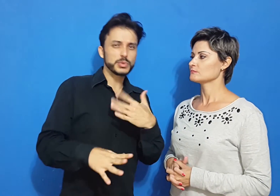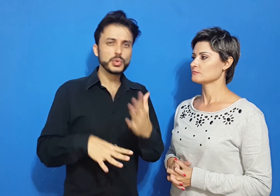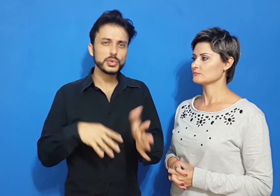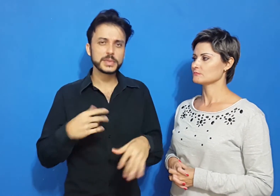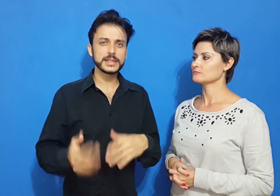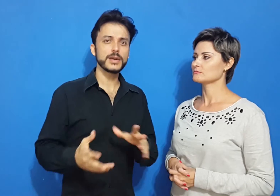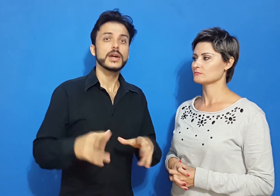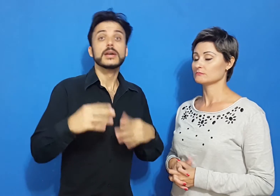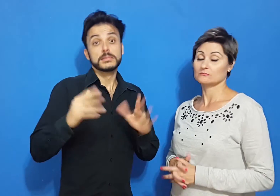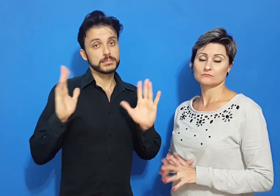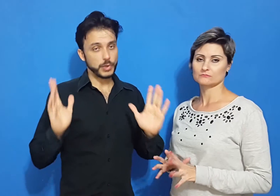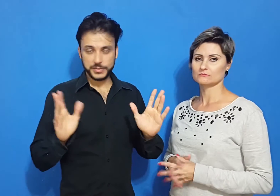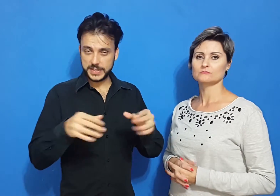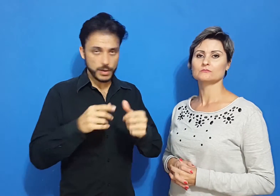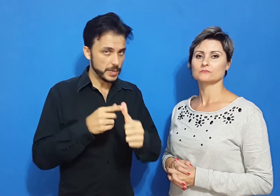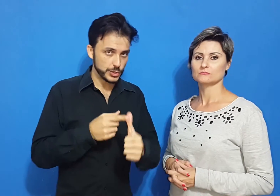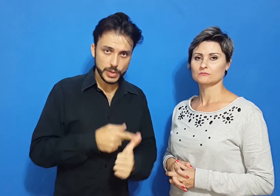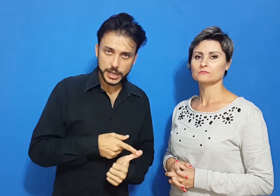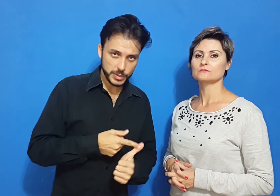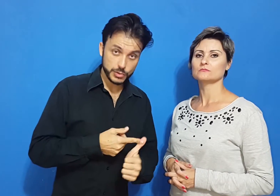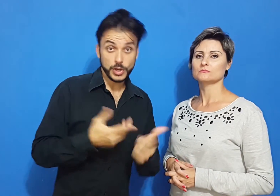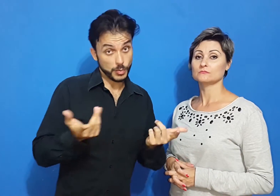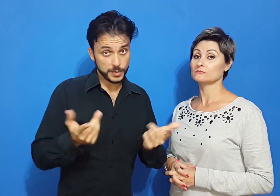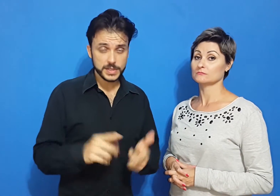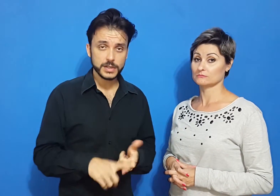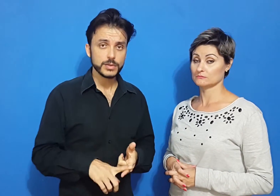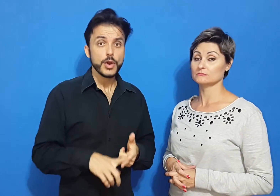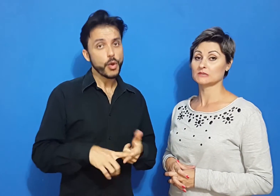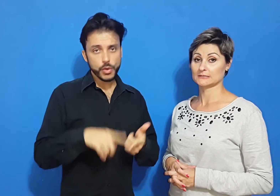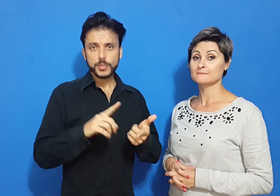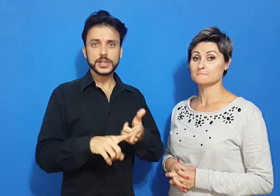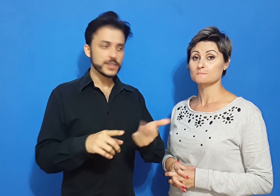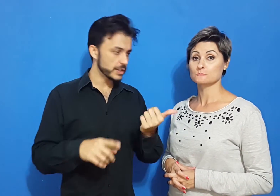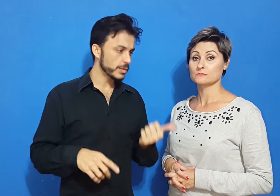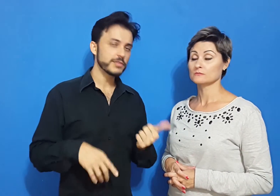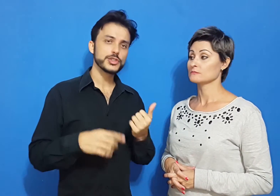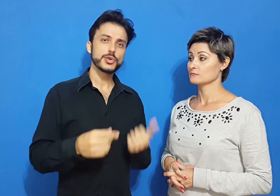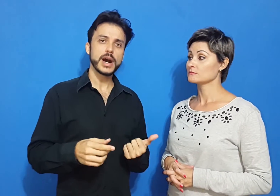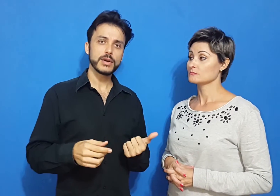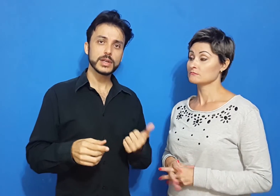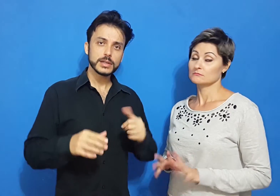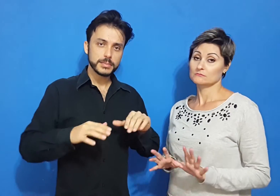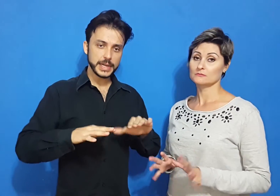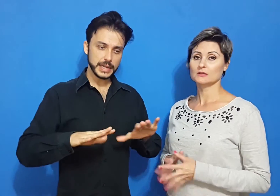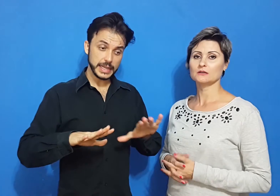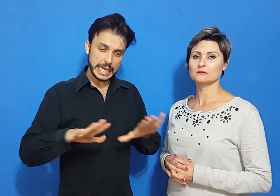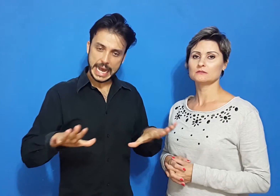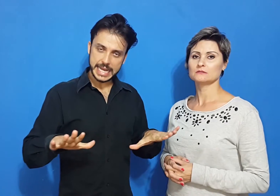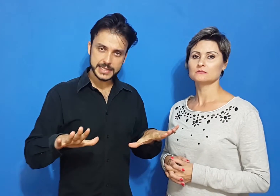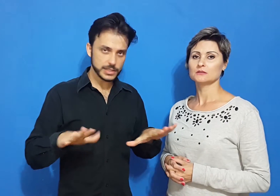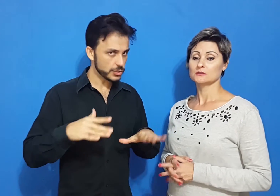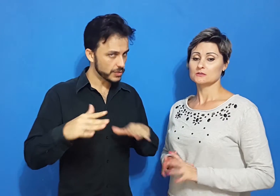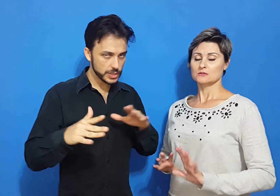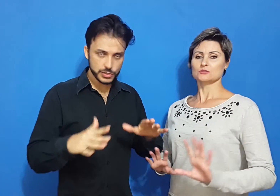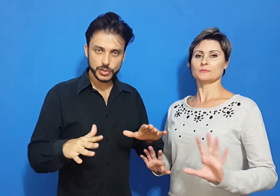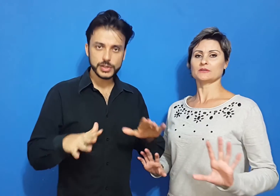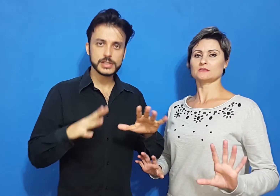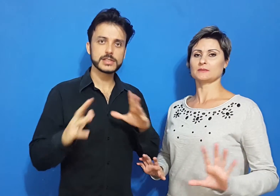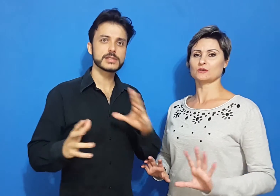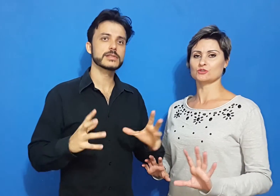lá na turma e tal. Pode fazer aula particular em uma escola, alguma opção. Ou pode fazer uma videoaula para, em casa, só vocês dois... para não